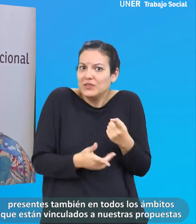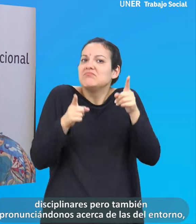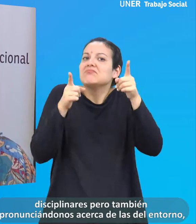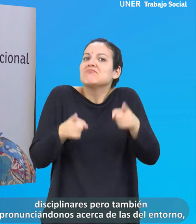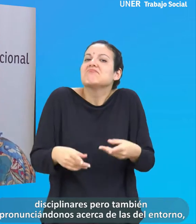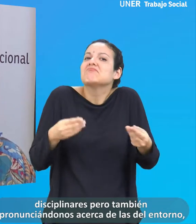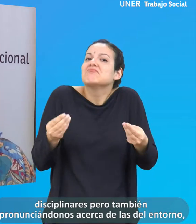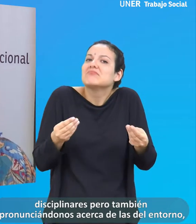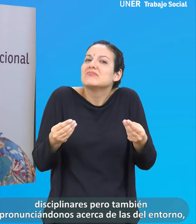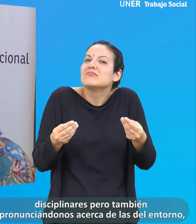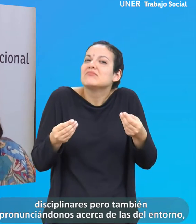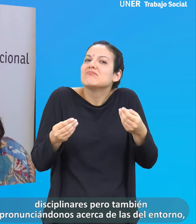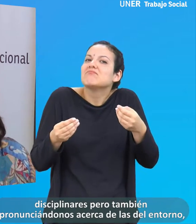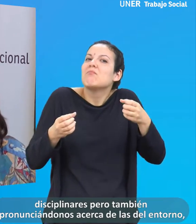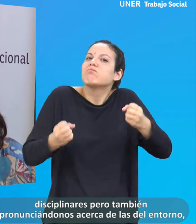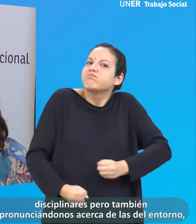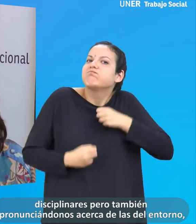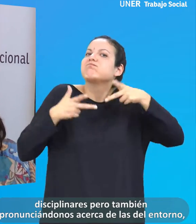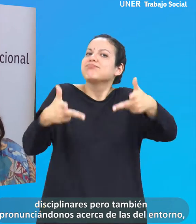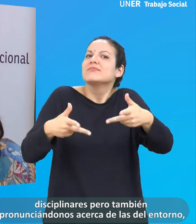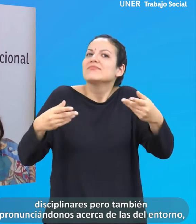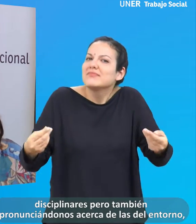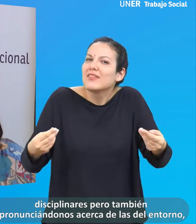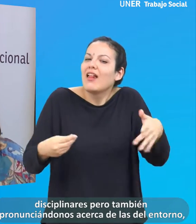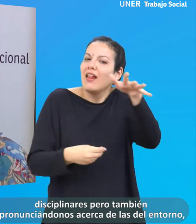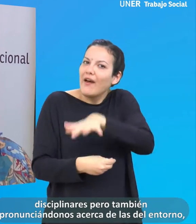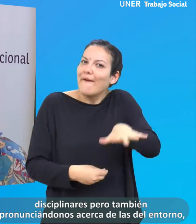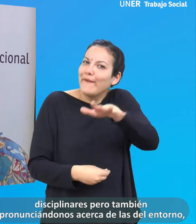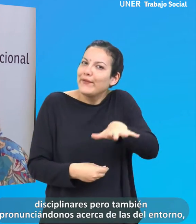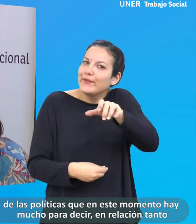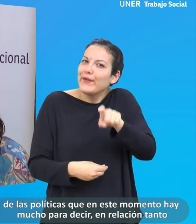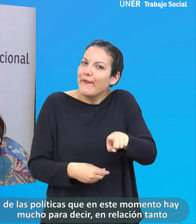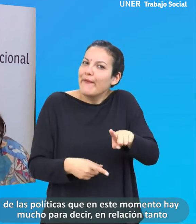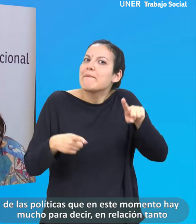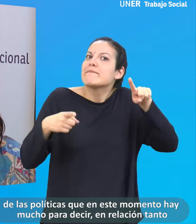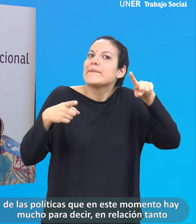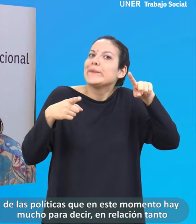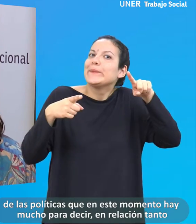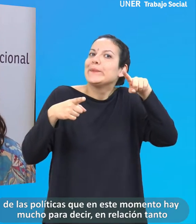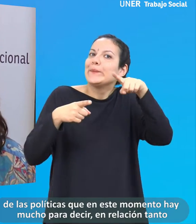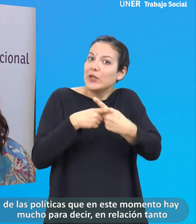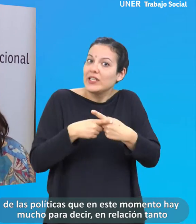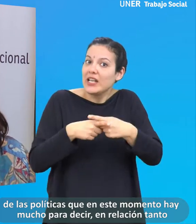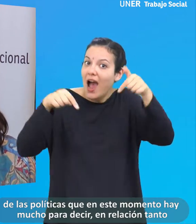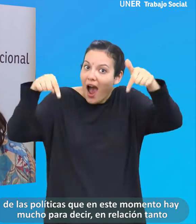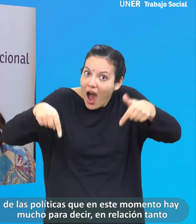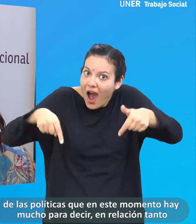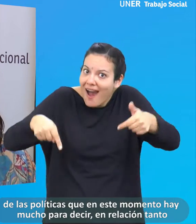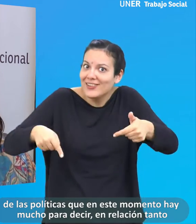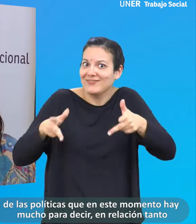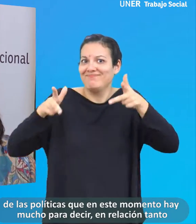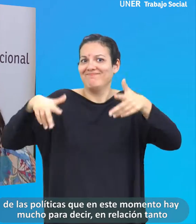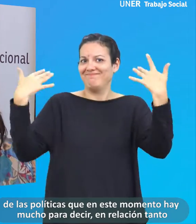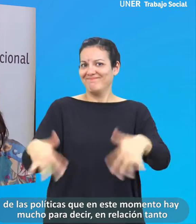propuestas disciplinares, pero también pronunciándonos acerca del entorno, de las políticas que en este